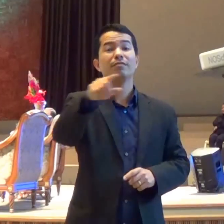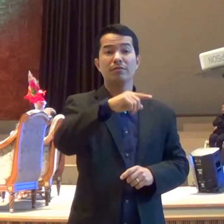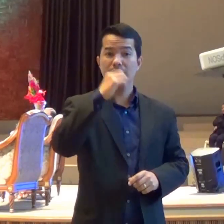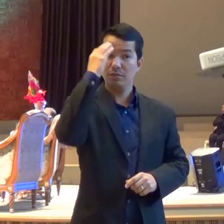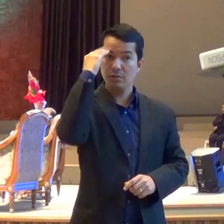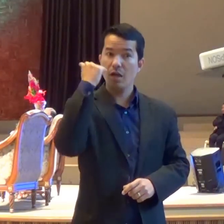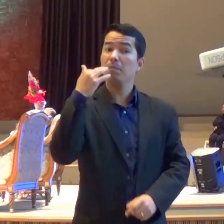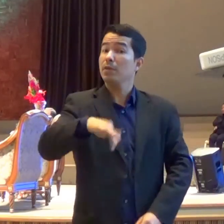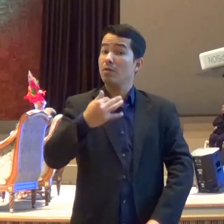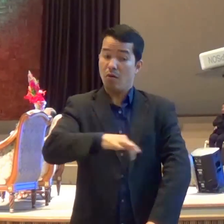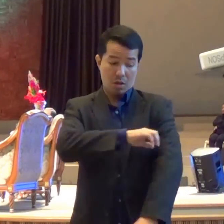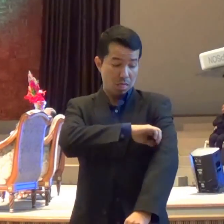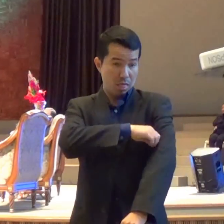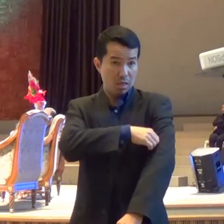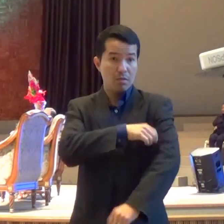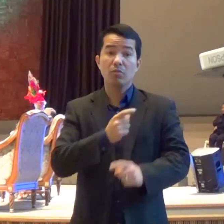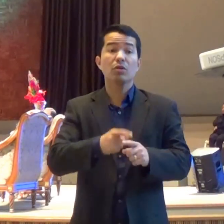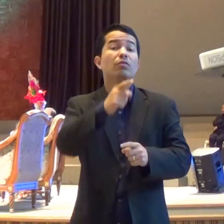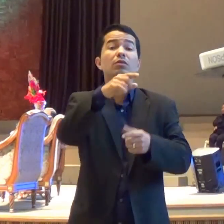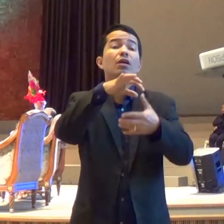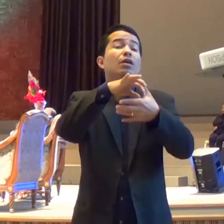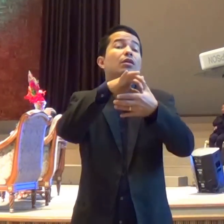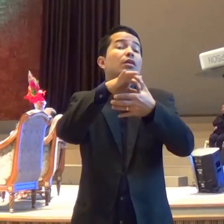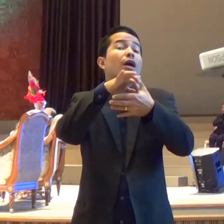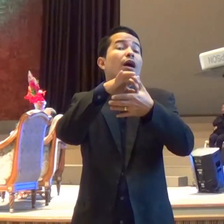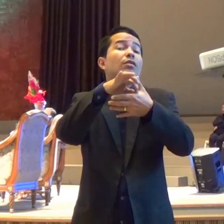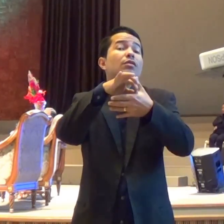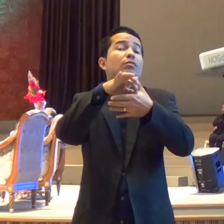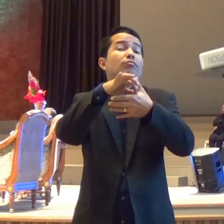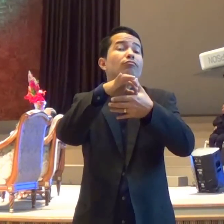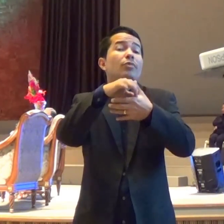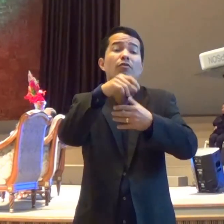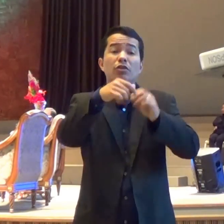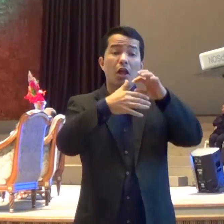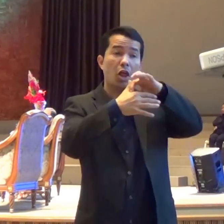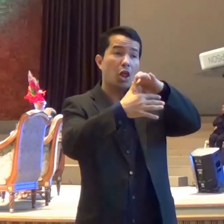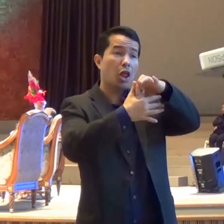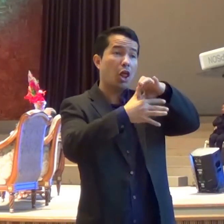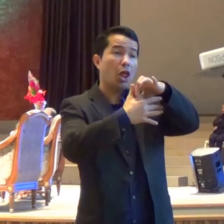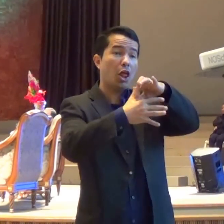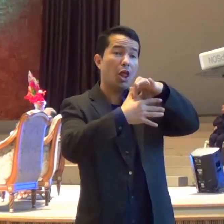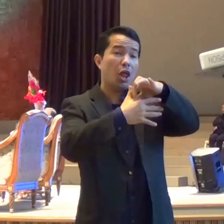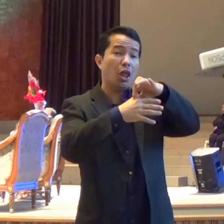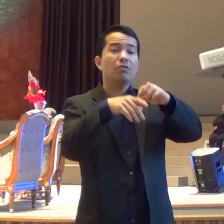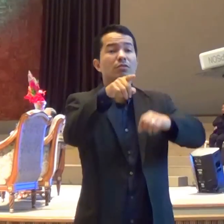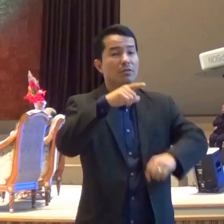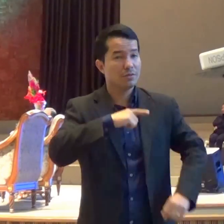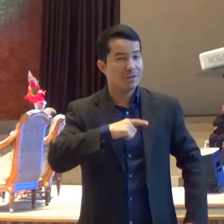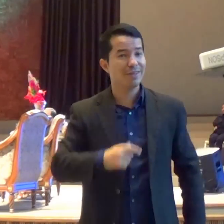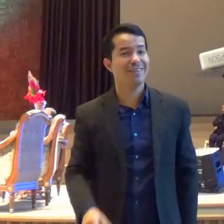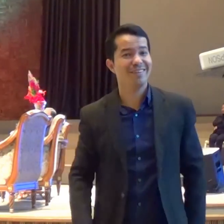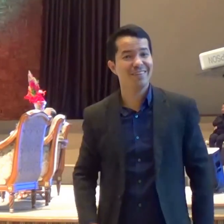assim vai Mas você é carne E o que acontece É o seguinte Queridos Eu